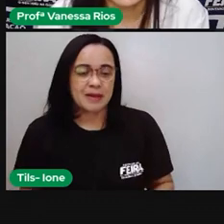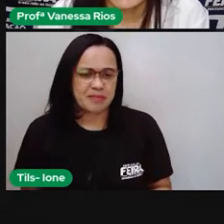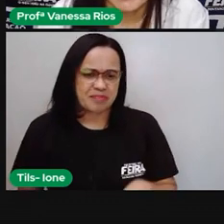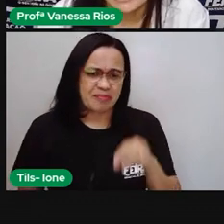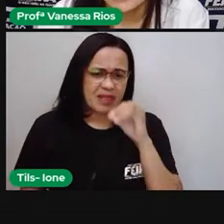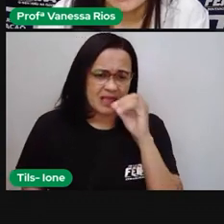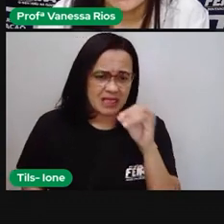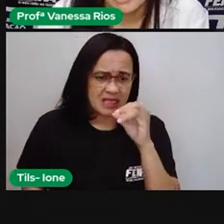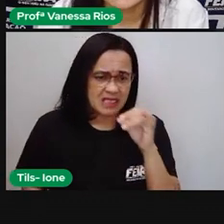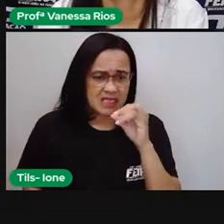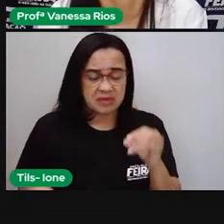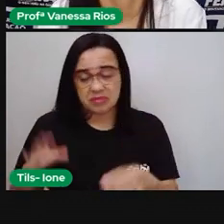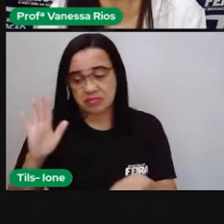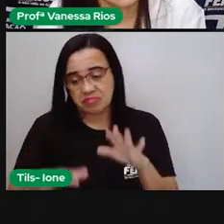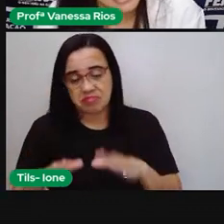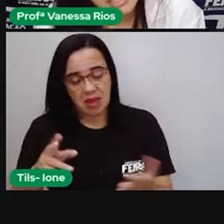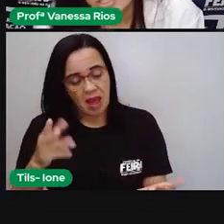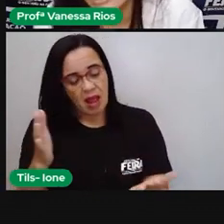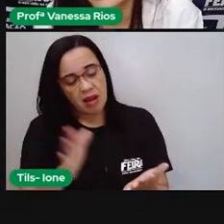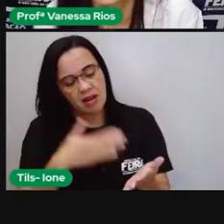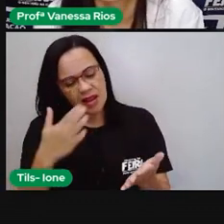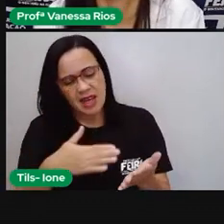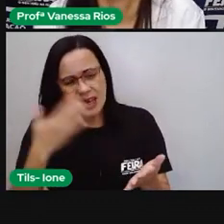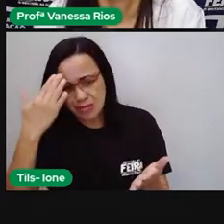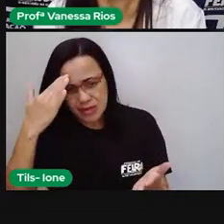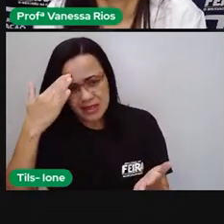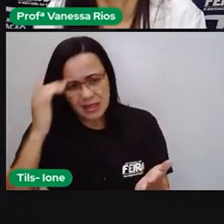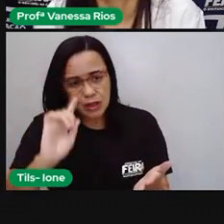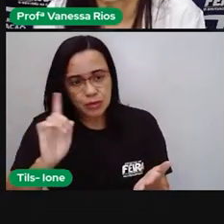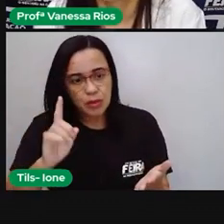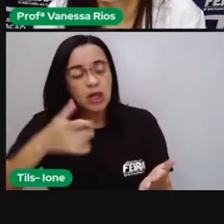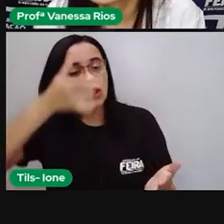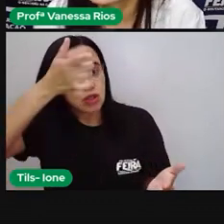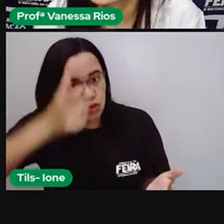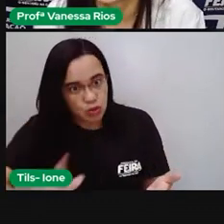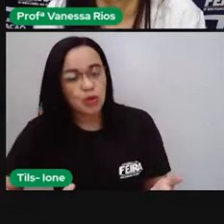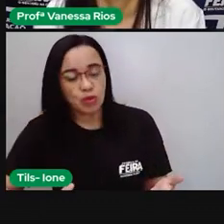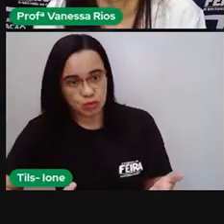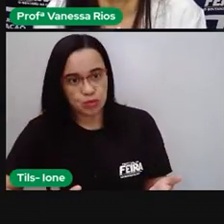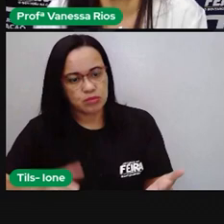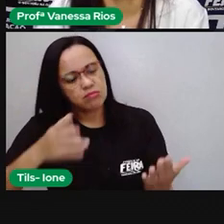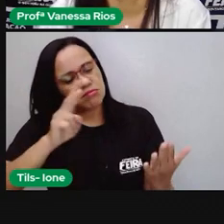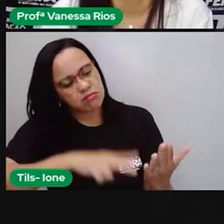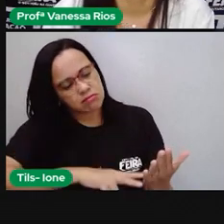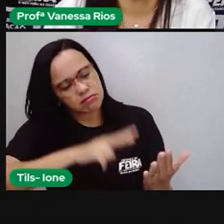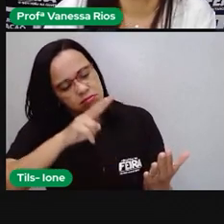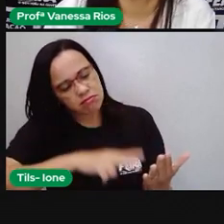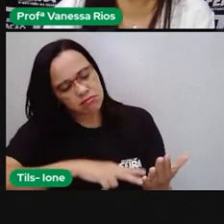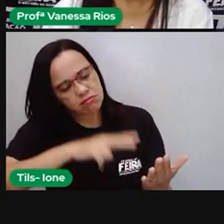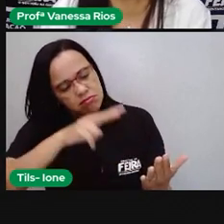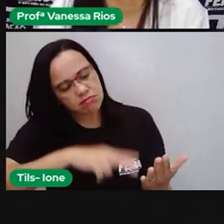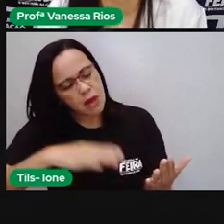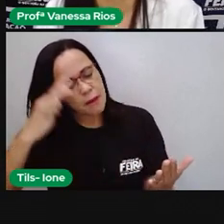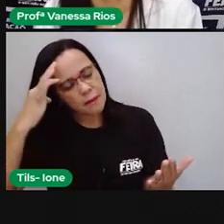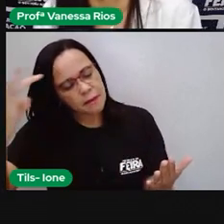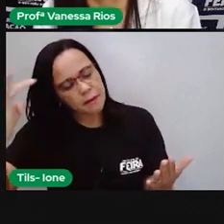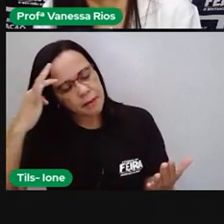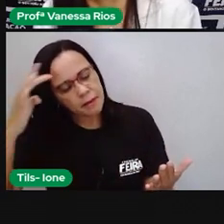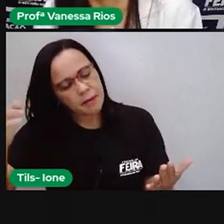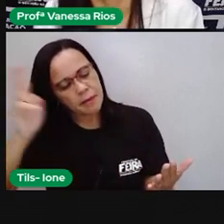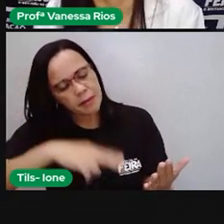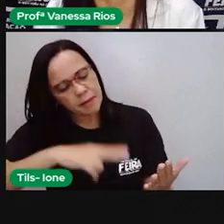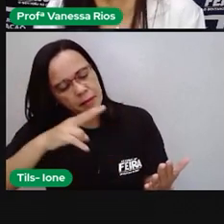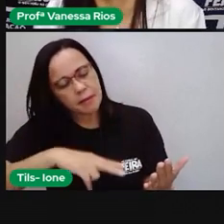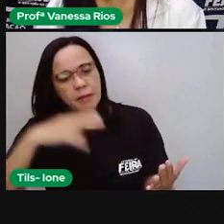parágrafo mais de uma vez, leia de novo. O mais importante não é apenas juntar as letras, as